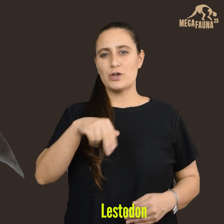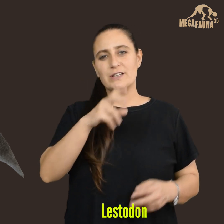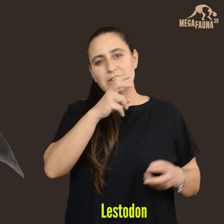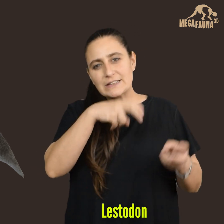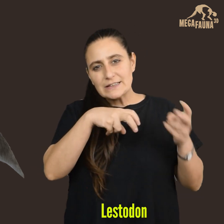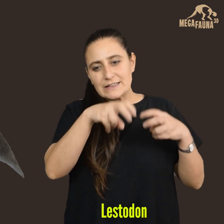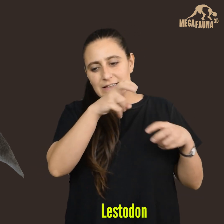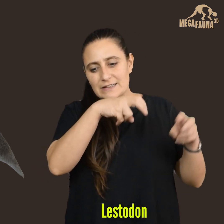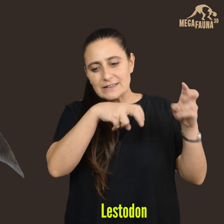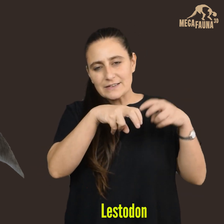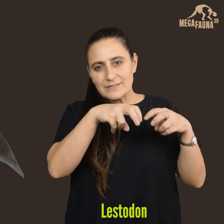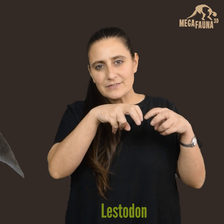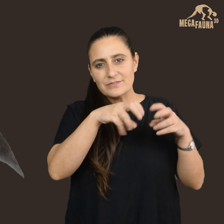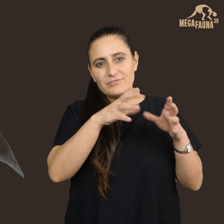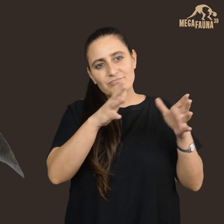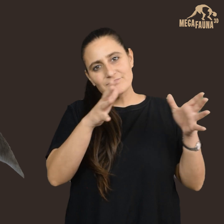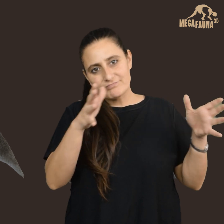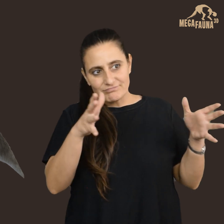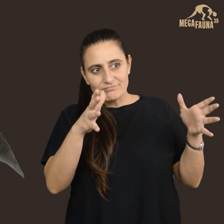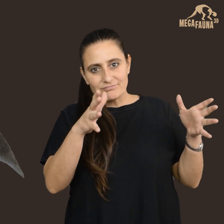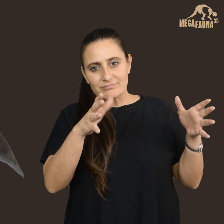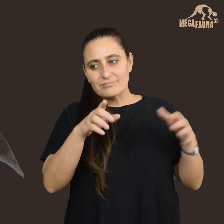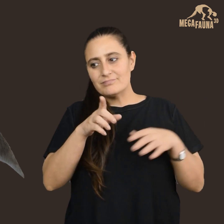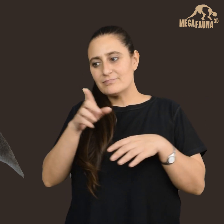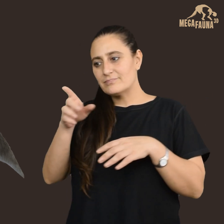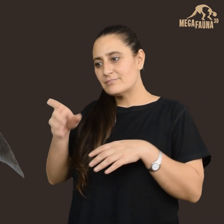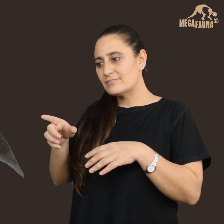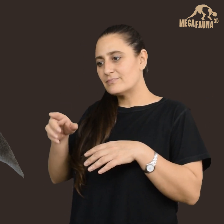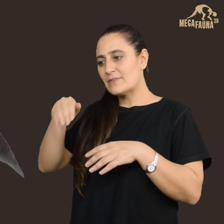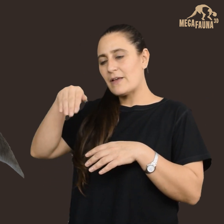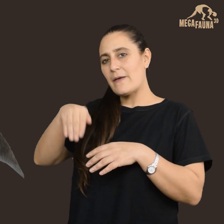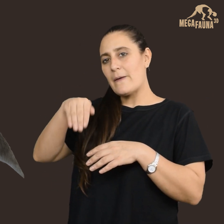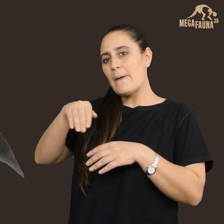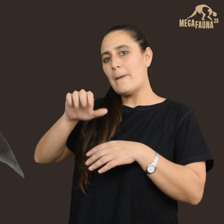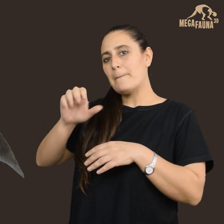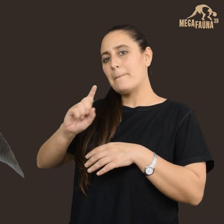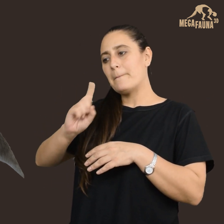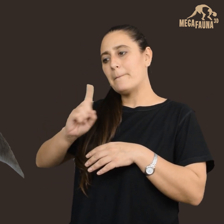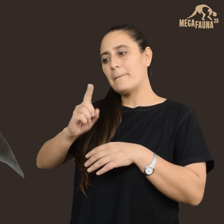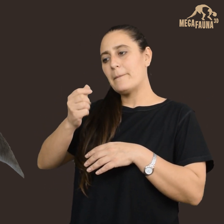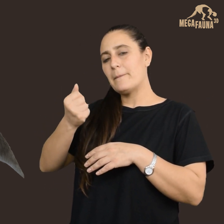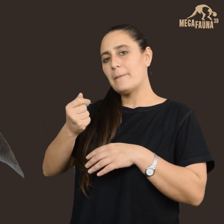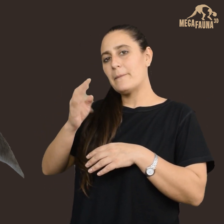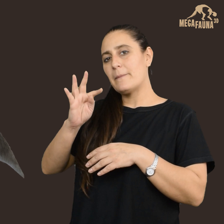Lestodon era el segundo perezoso más grande, después de Megaterium, y podía llegar a pesar cerca de 4 toneladas.